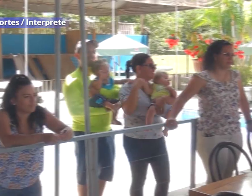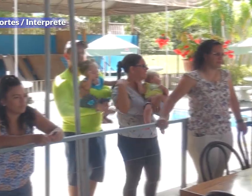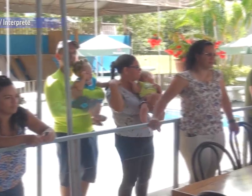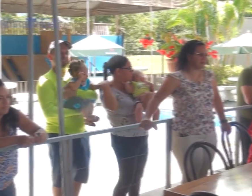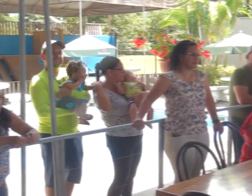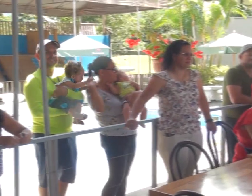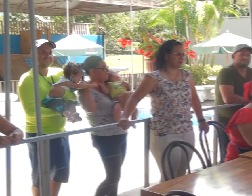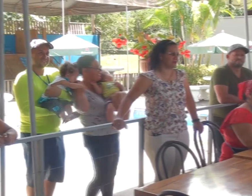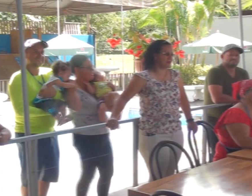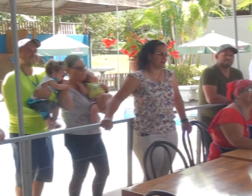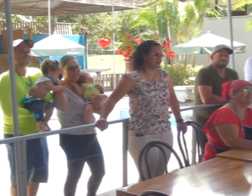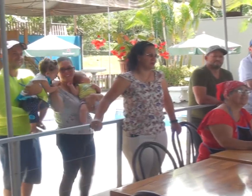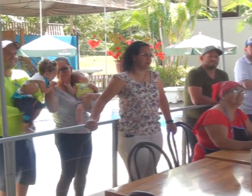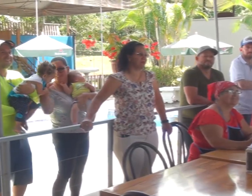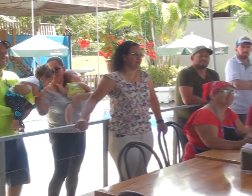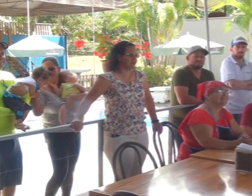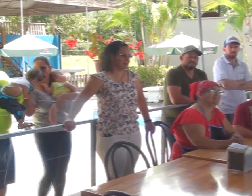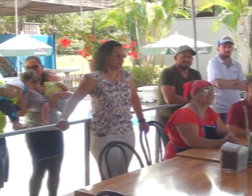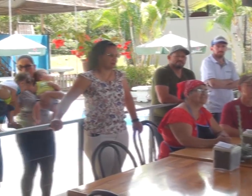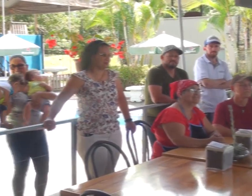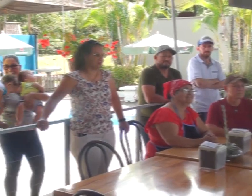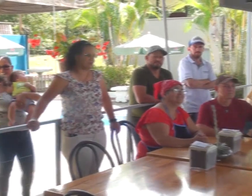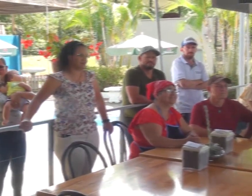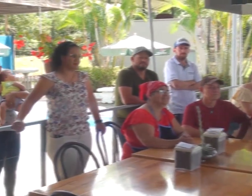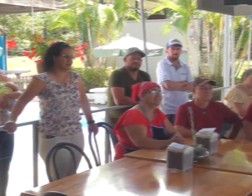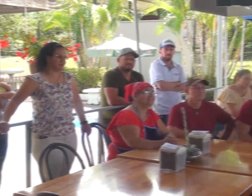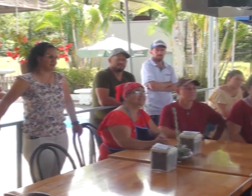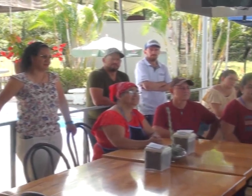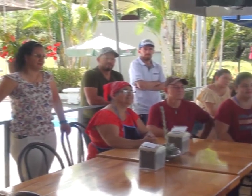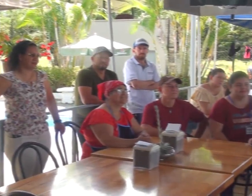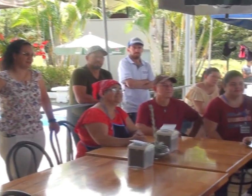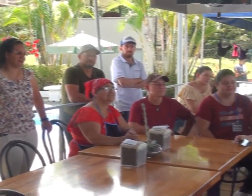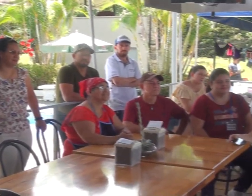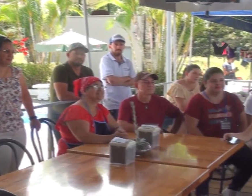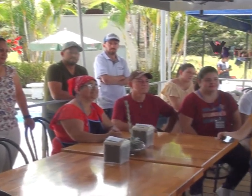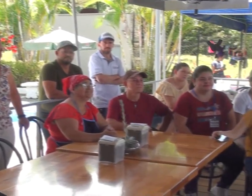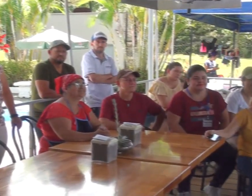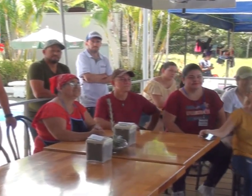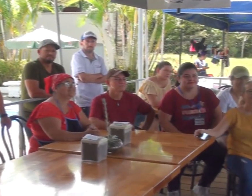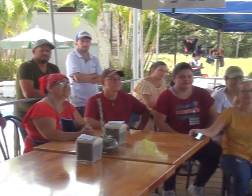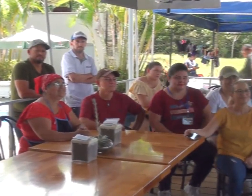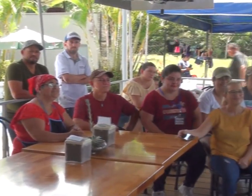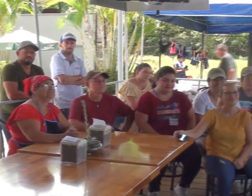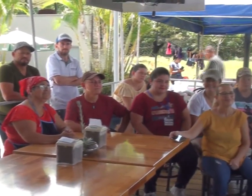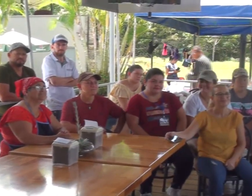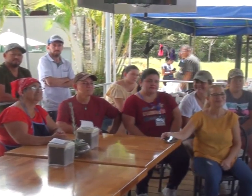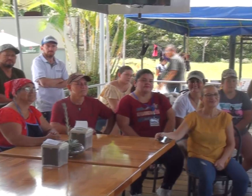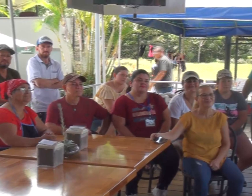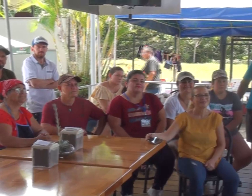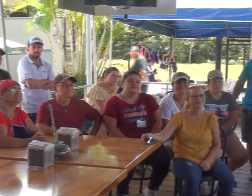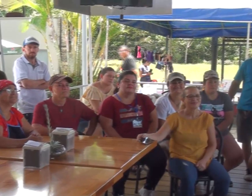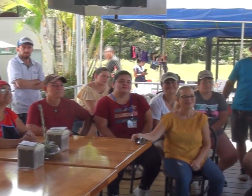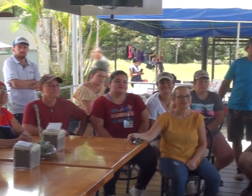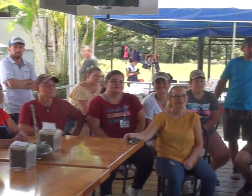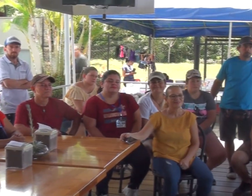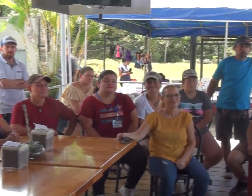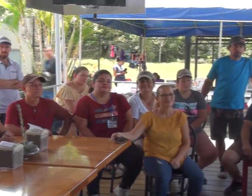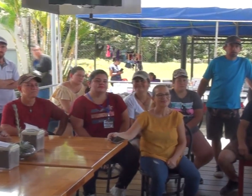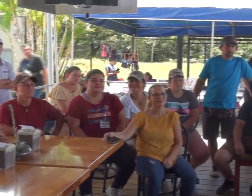Ella es Doña Jenny Leiva, la presidenta de la Asociación de Sordos de Pérez Celedón, y así nos recibió en